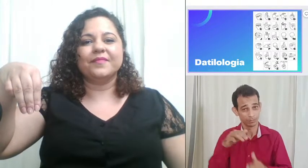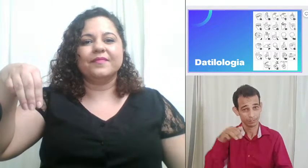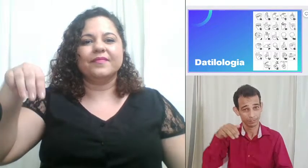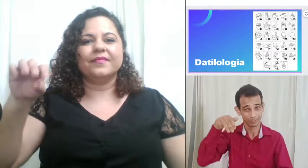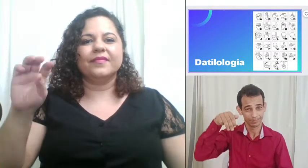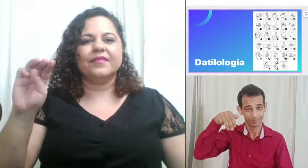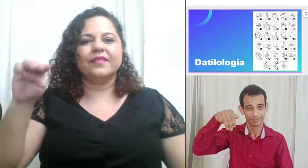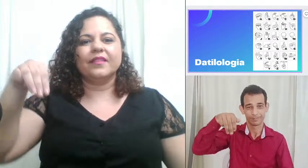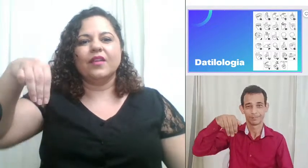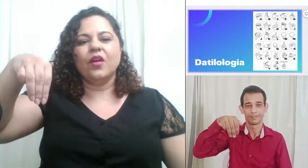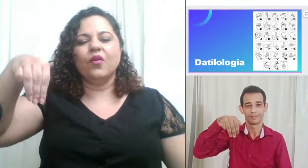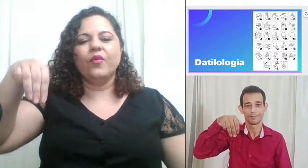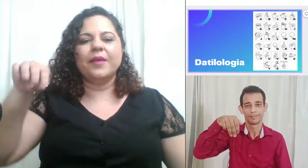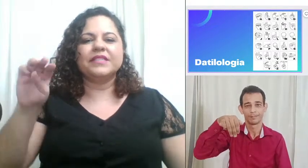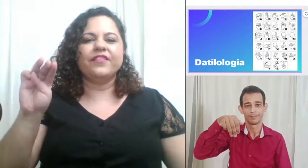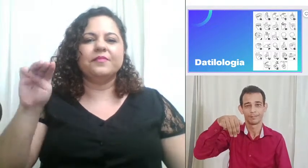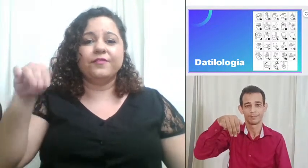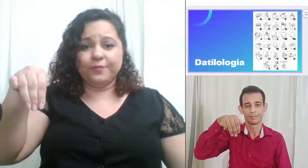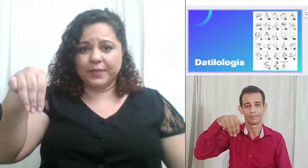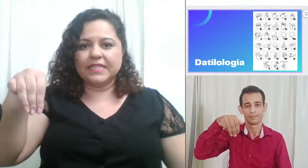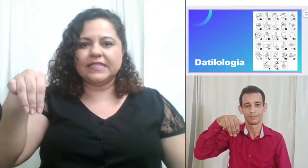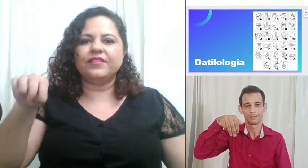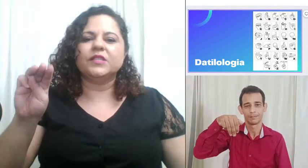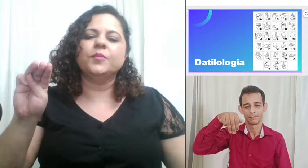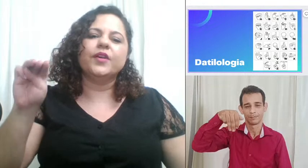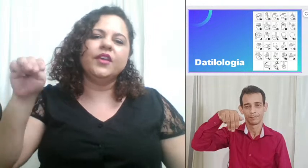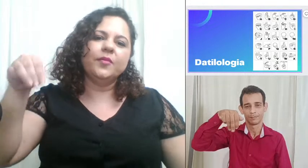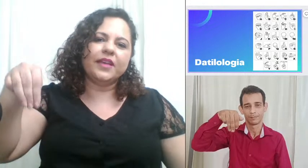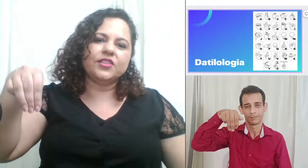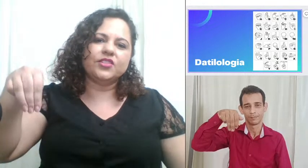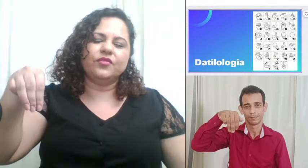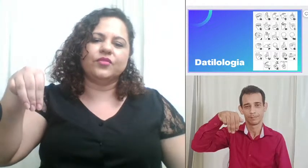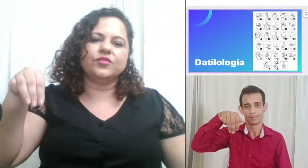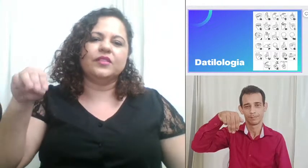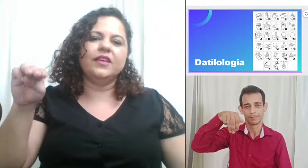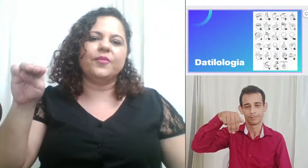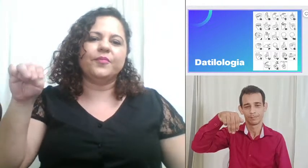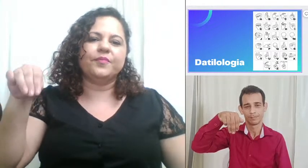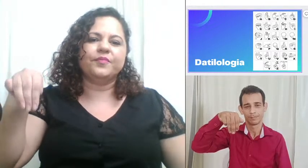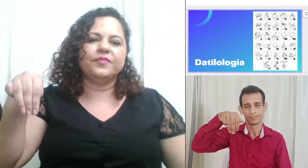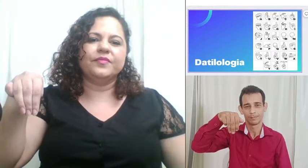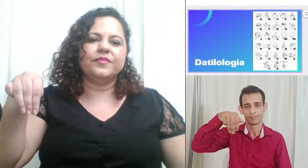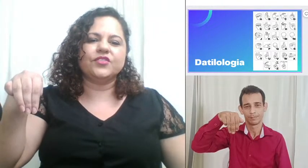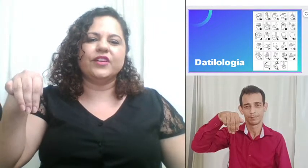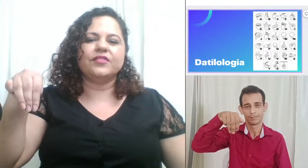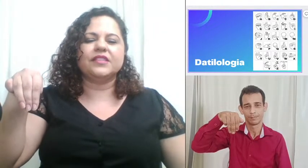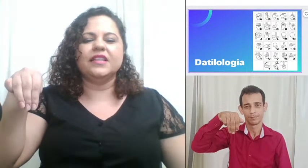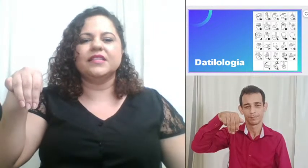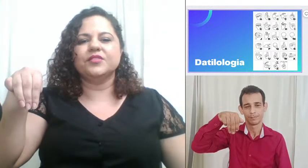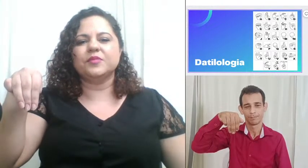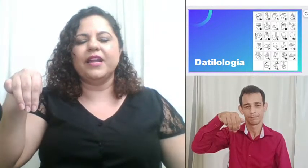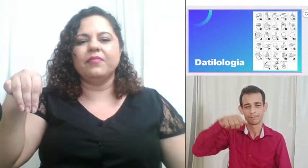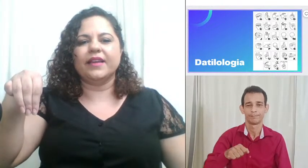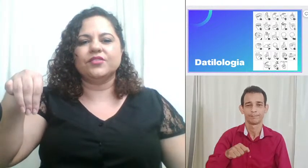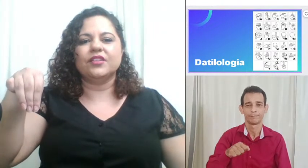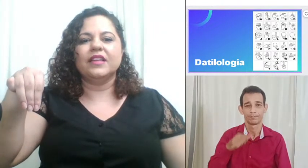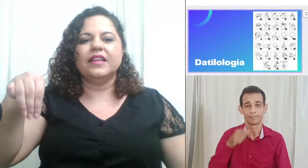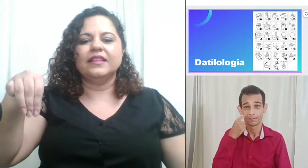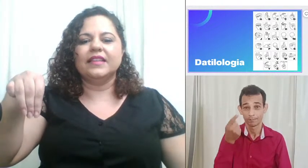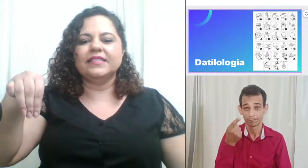o M você vai precisar fazer um pouquinho mais de esforço vai jogar os três dedos para baixo nesse